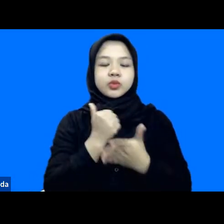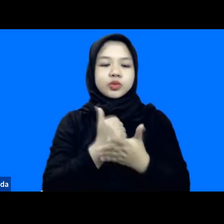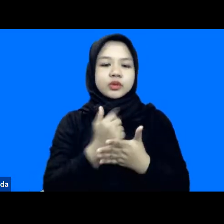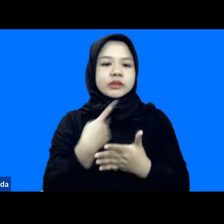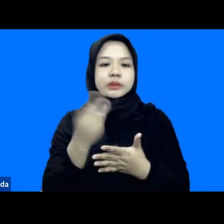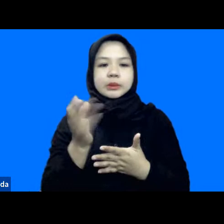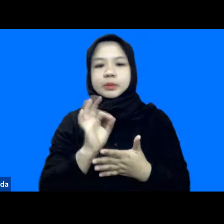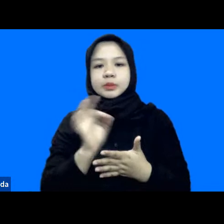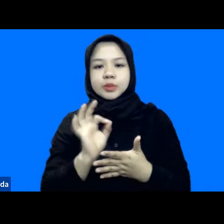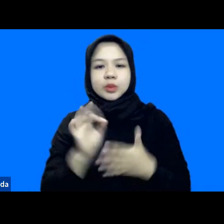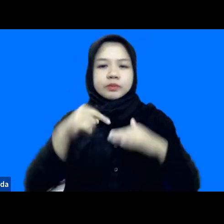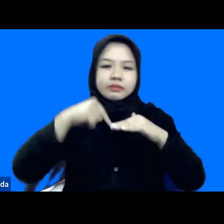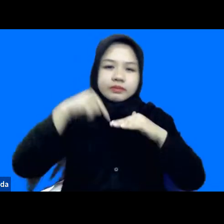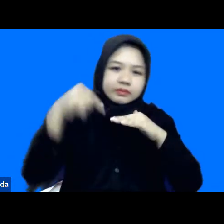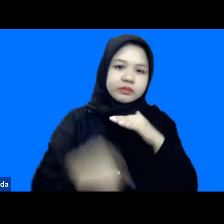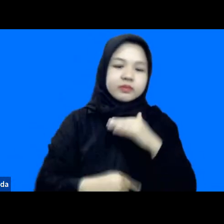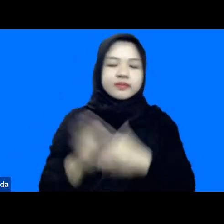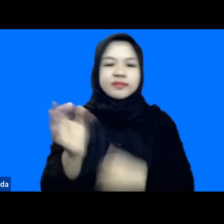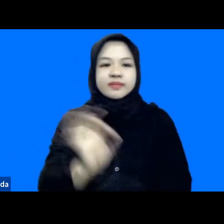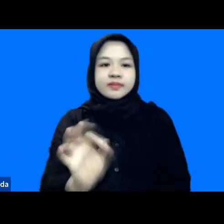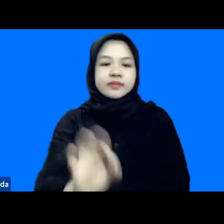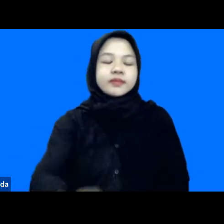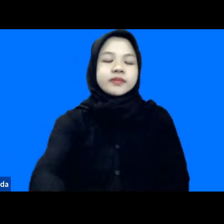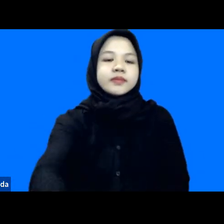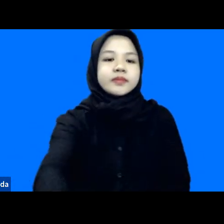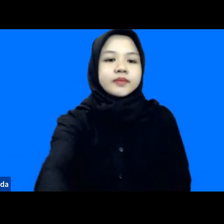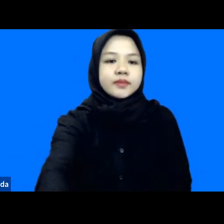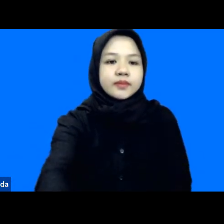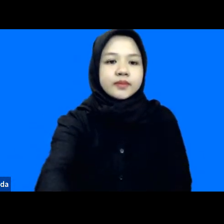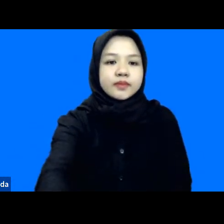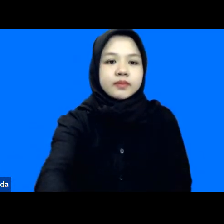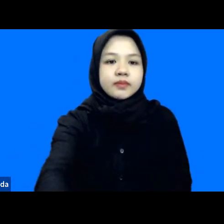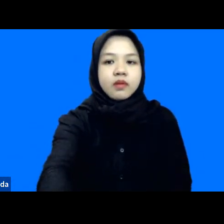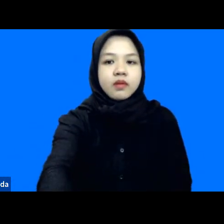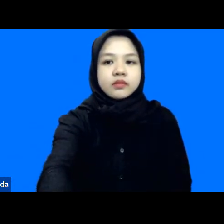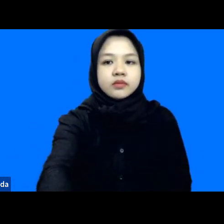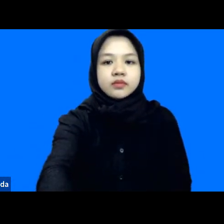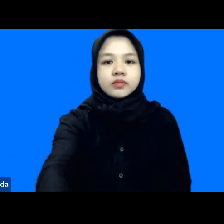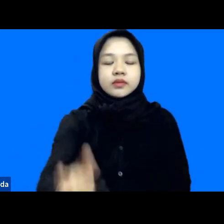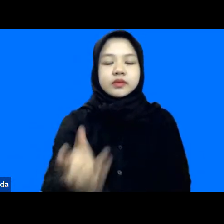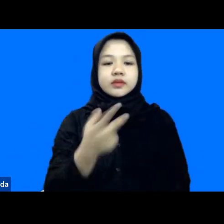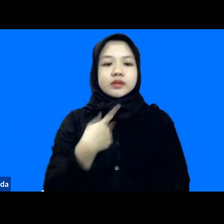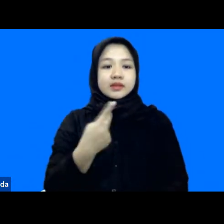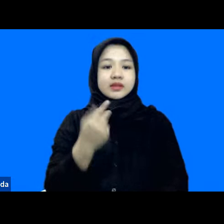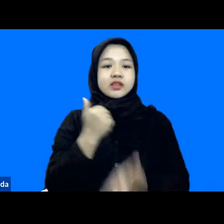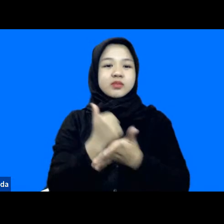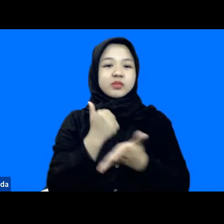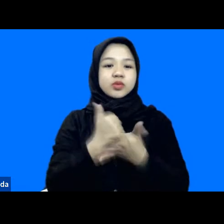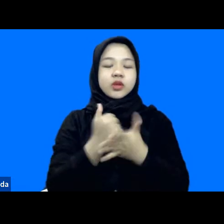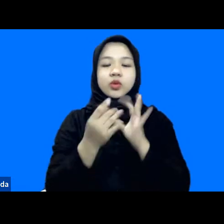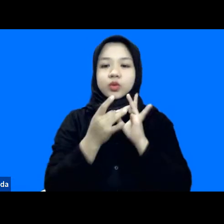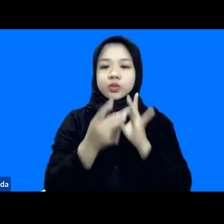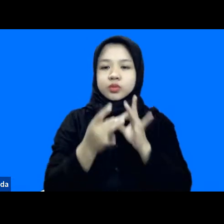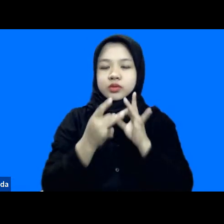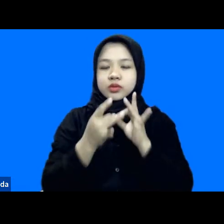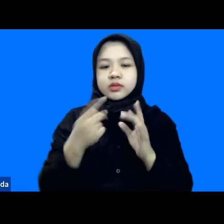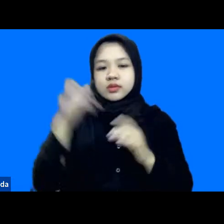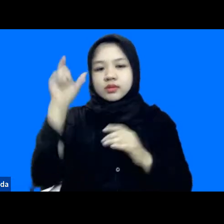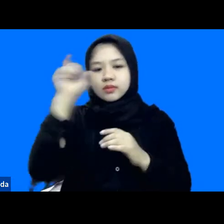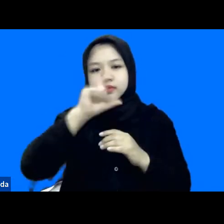sampai dalam ke sana gitu itu juga apa namanya kita kan sebenarnya berkolaborasi kita mencari